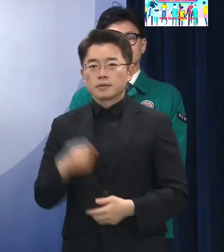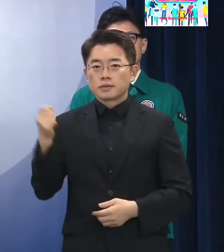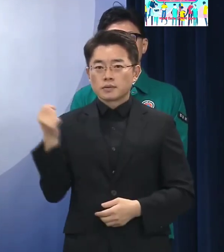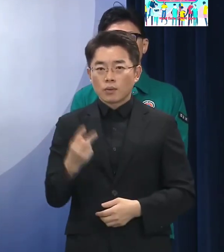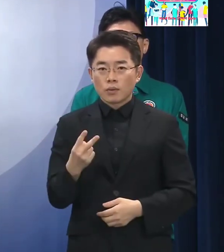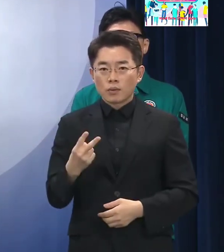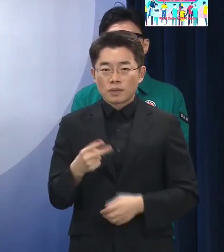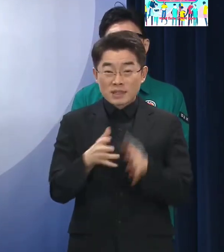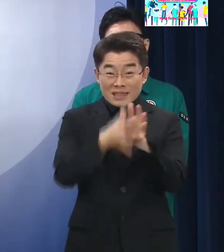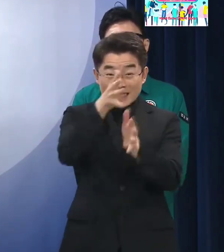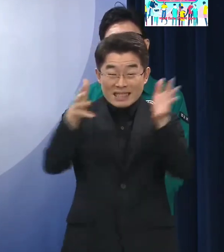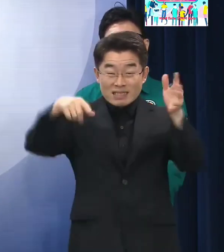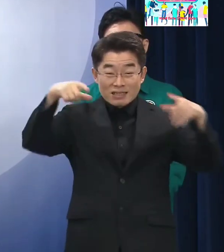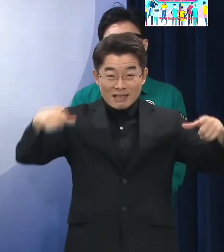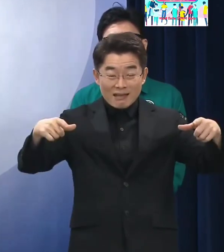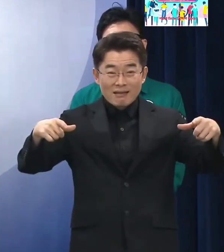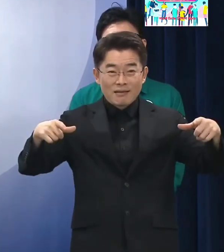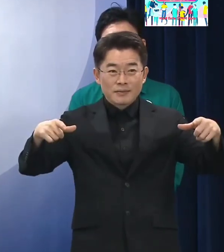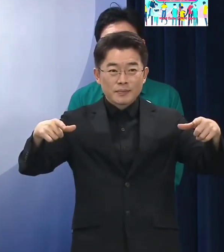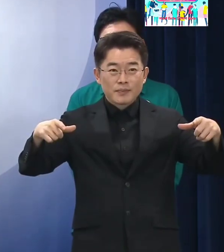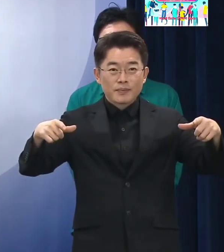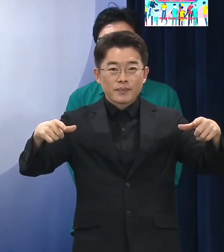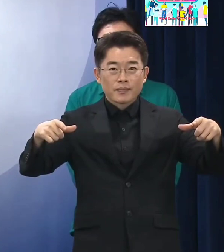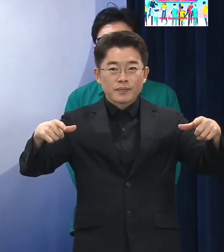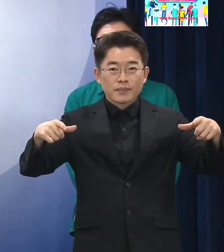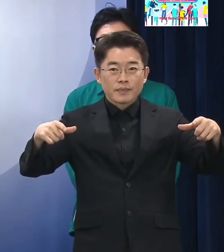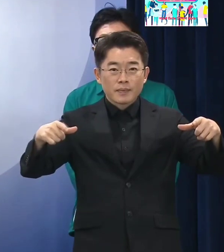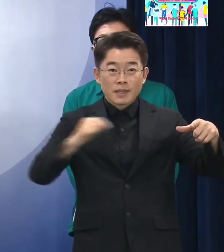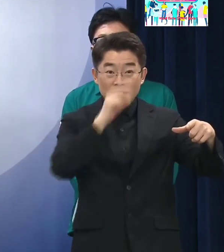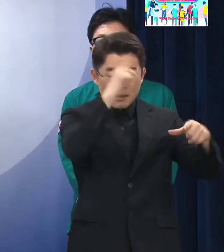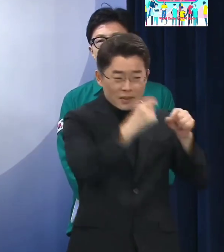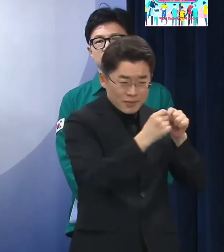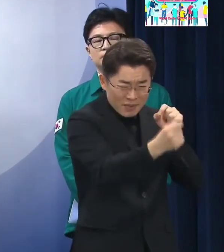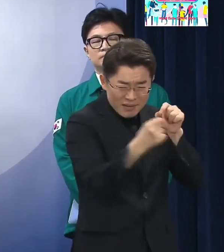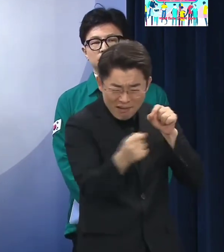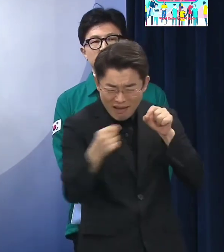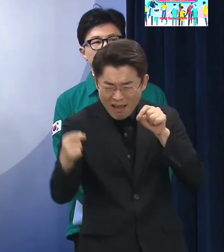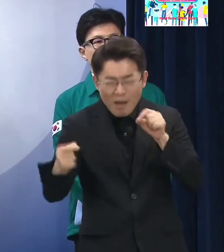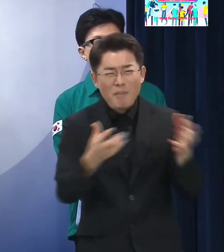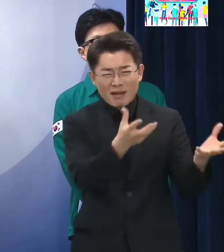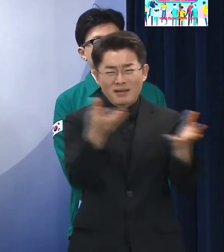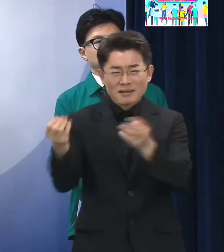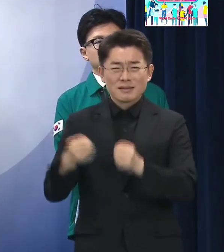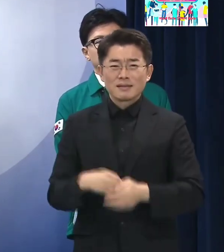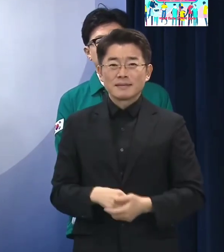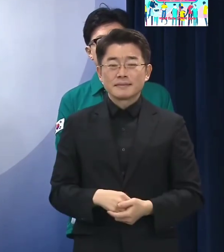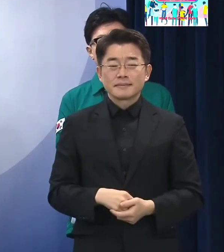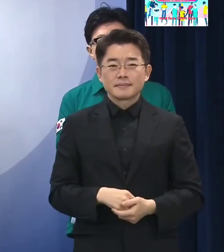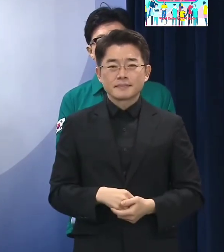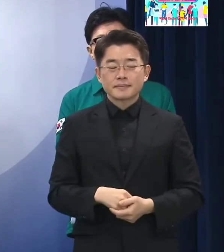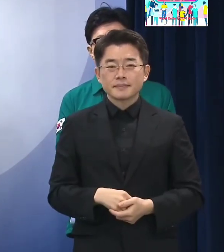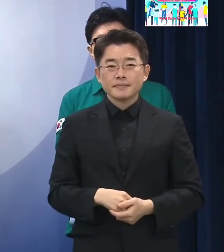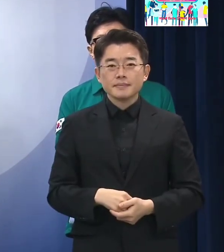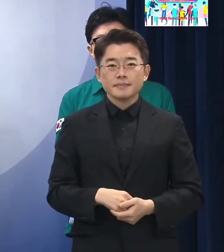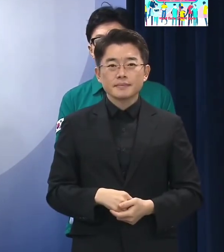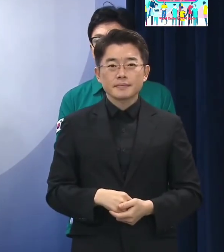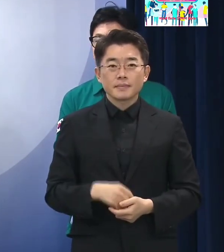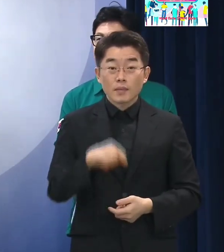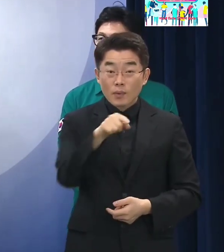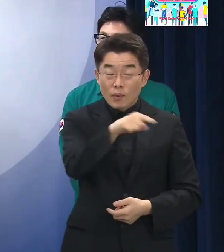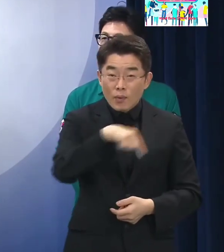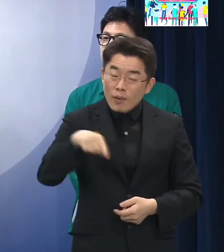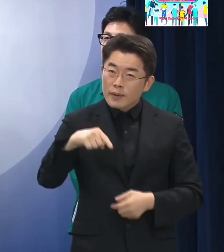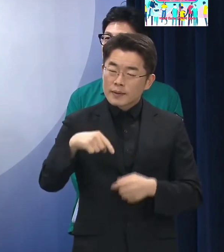사실 지구대 파출소가 좁은 범위 내에 생각보다 숫자가 많습니다 그래서 그런 것들을 한번